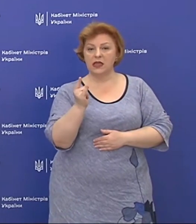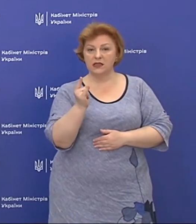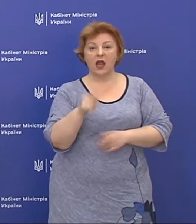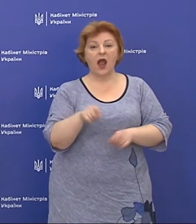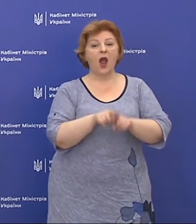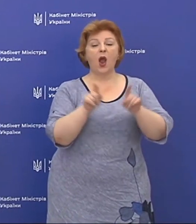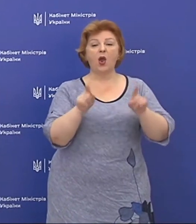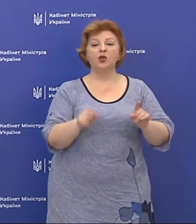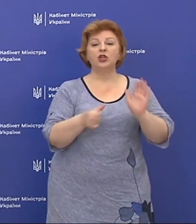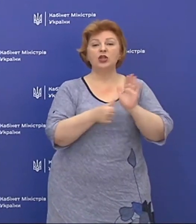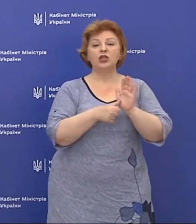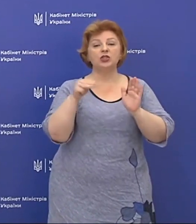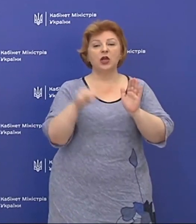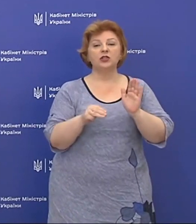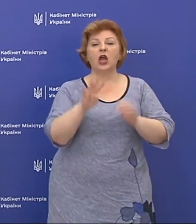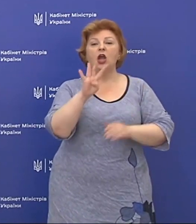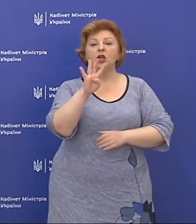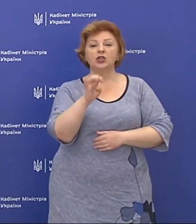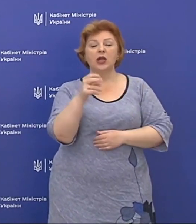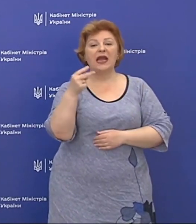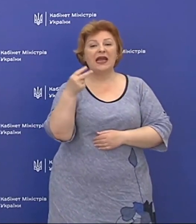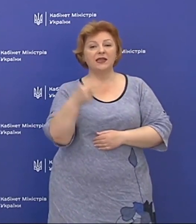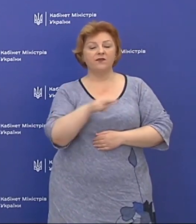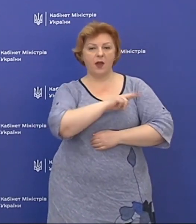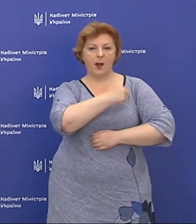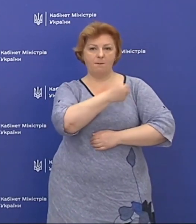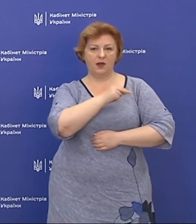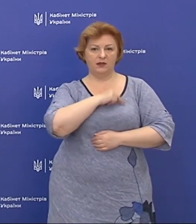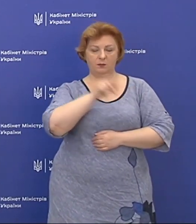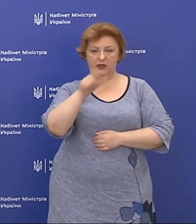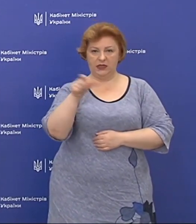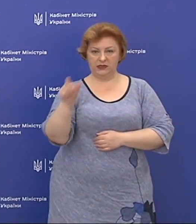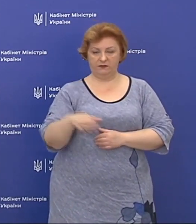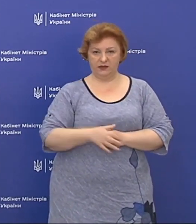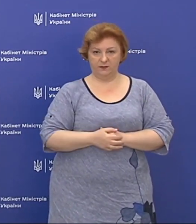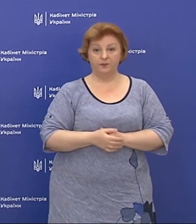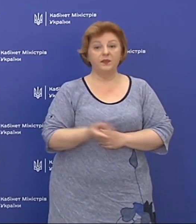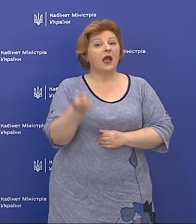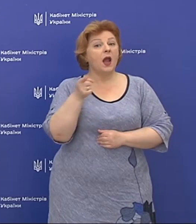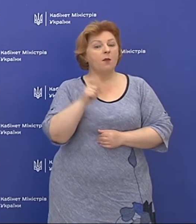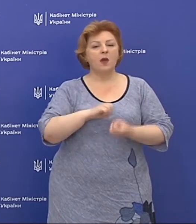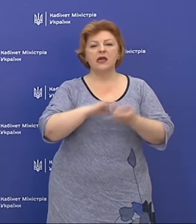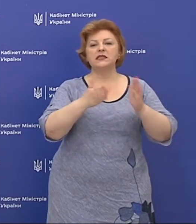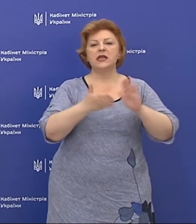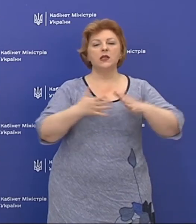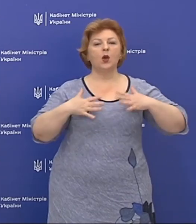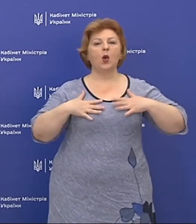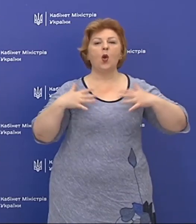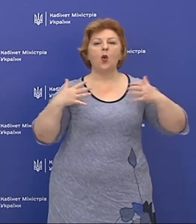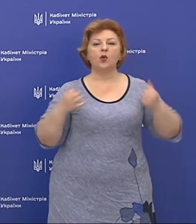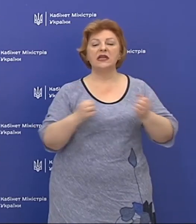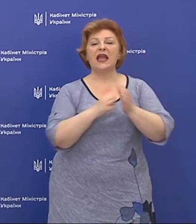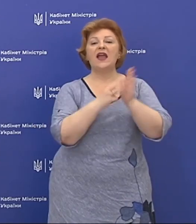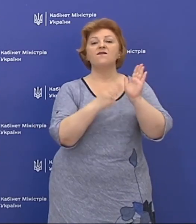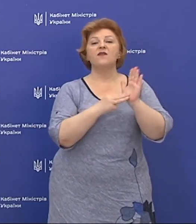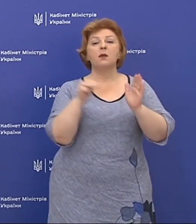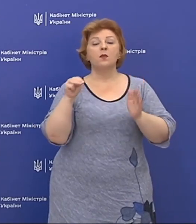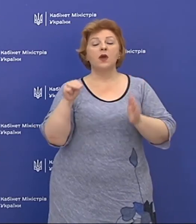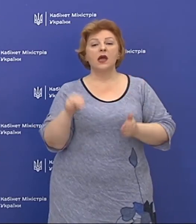також 6420 медпрацівників. При цьому загалом одужало 18